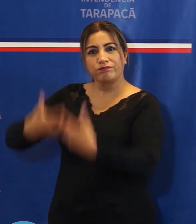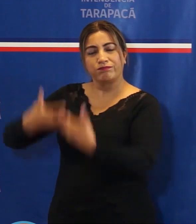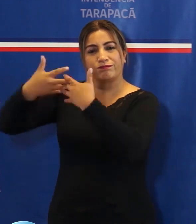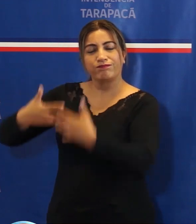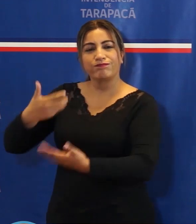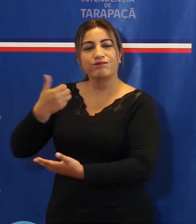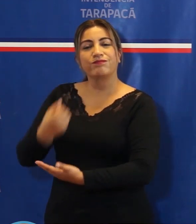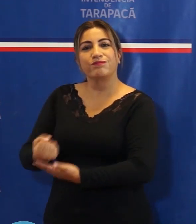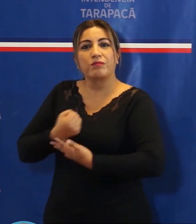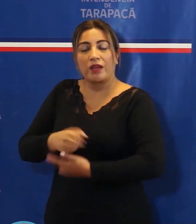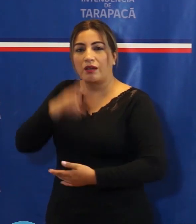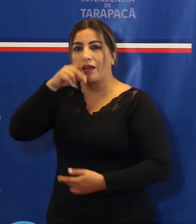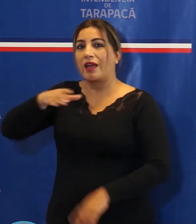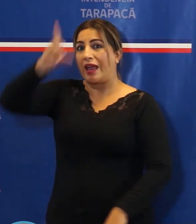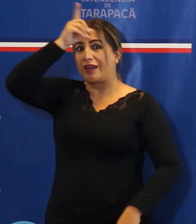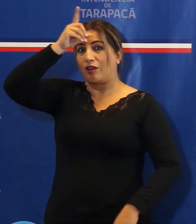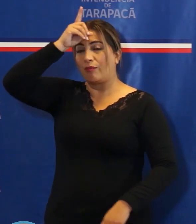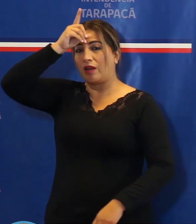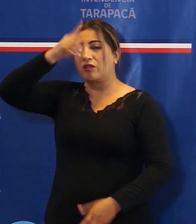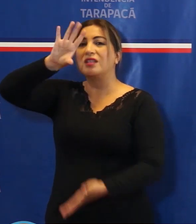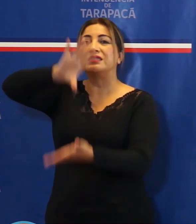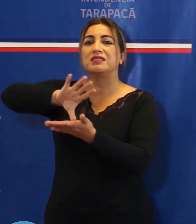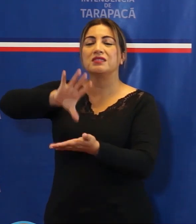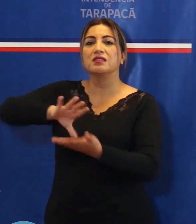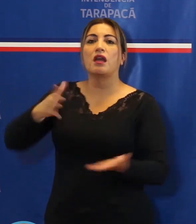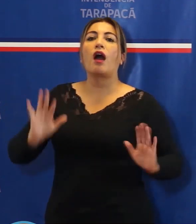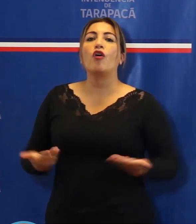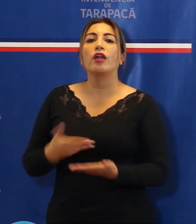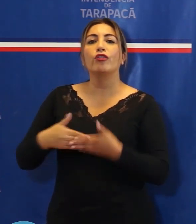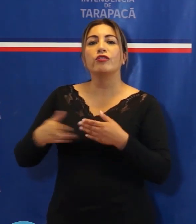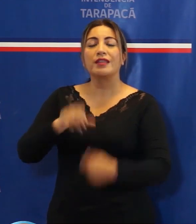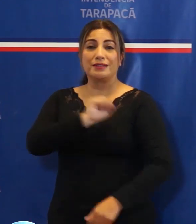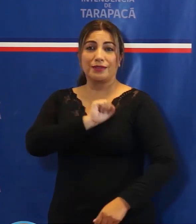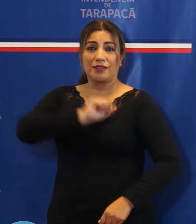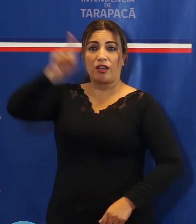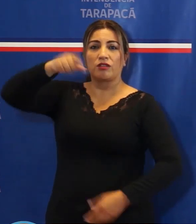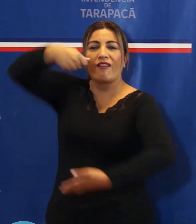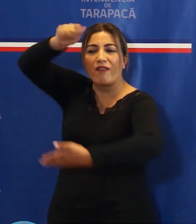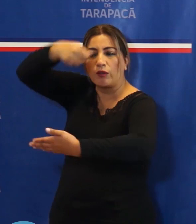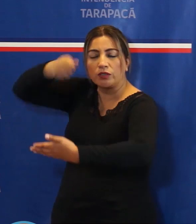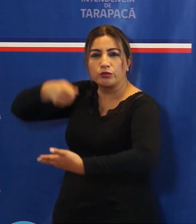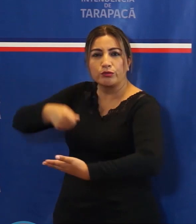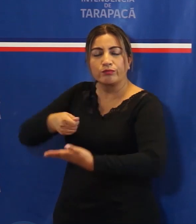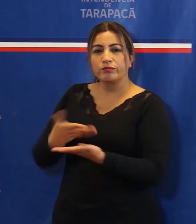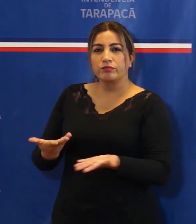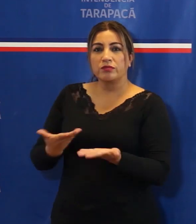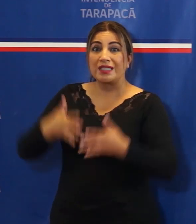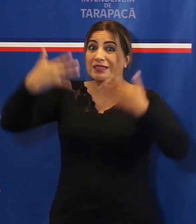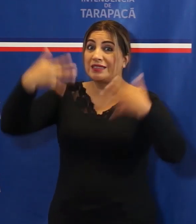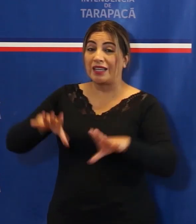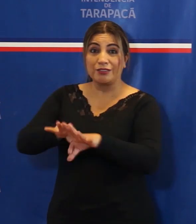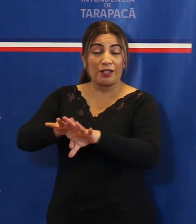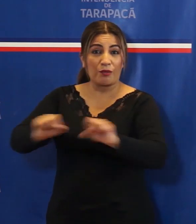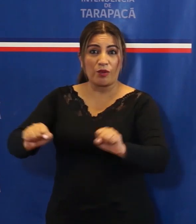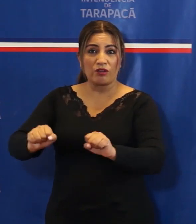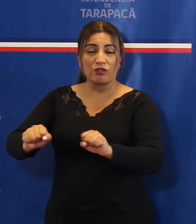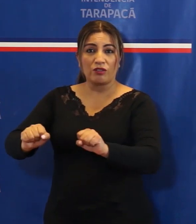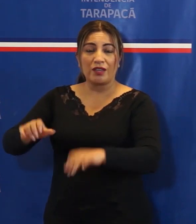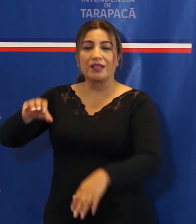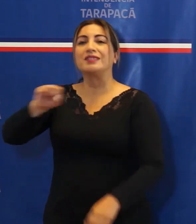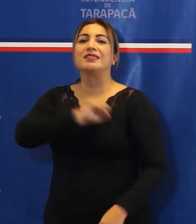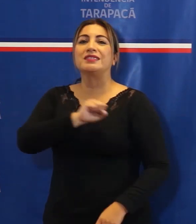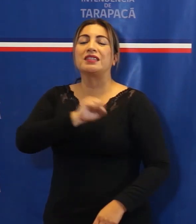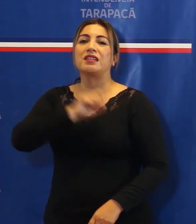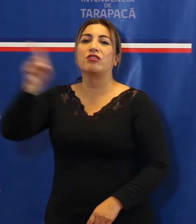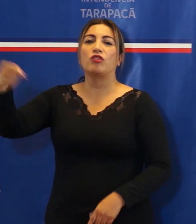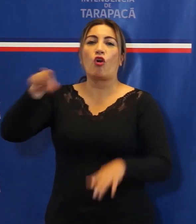Alemania, los cuales se están testeando en este momento en Santiago y que de ser favorable este testeo van a venir desde Santiago a